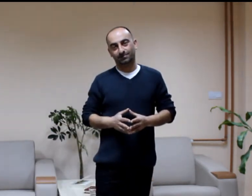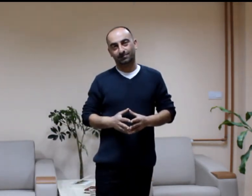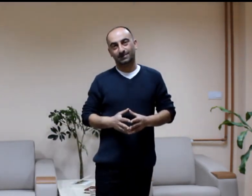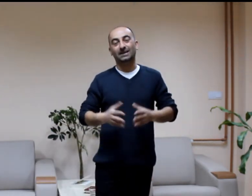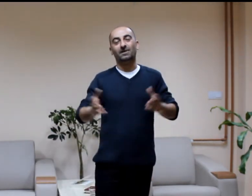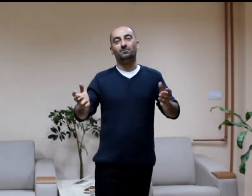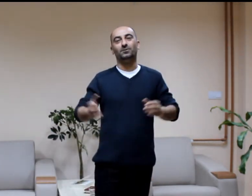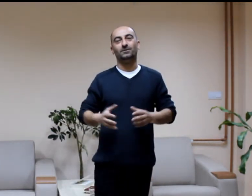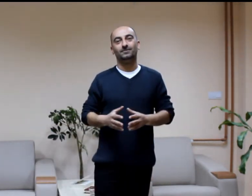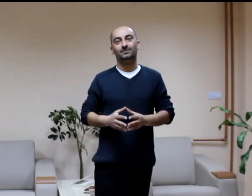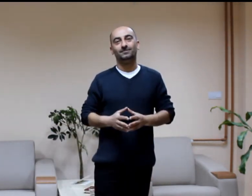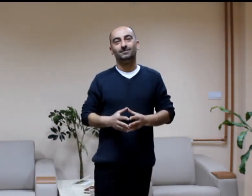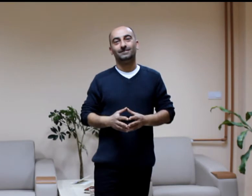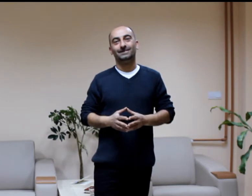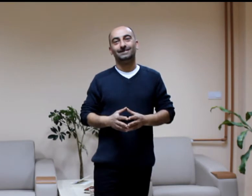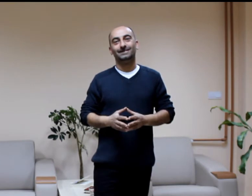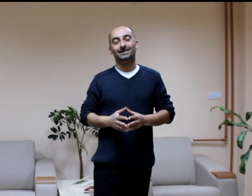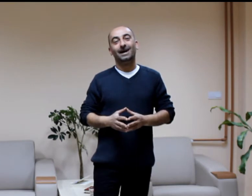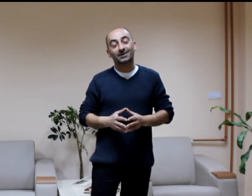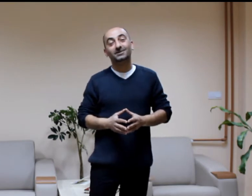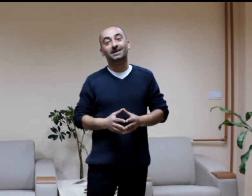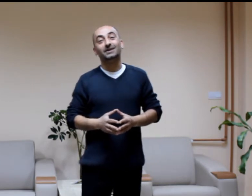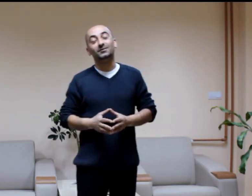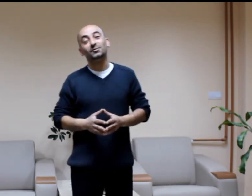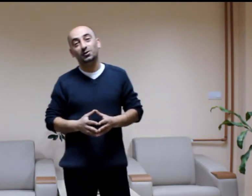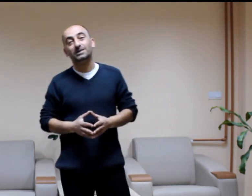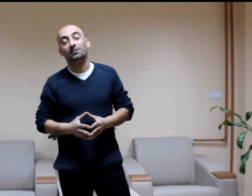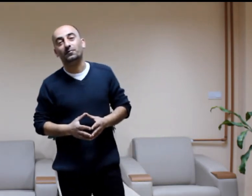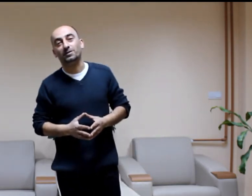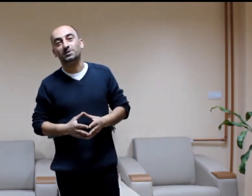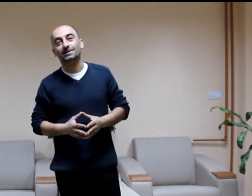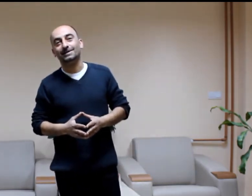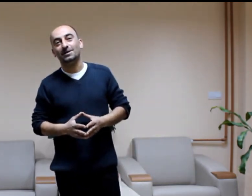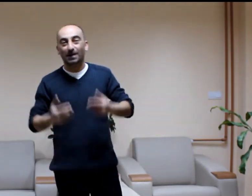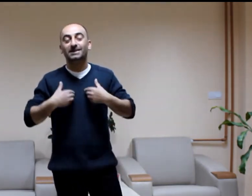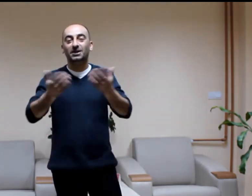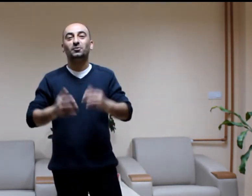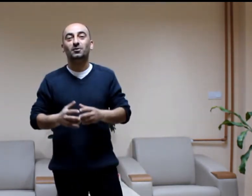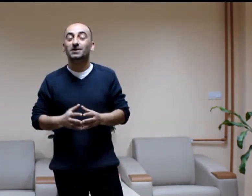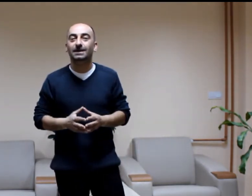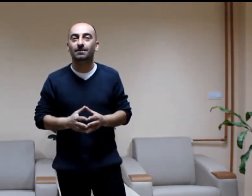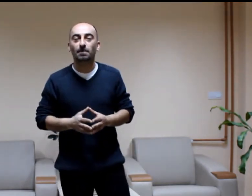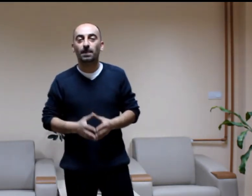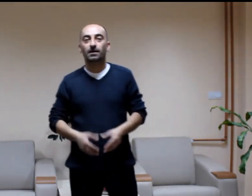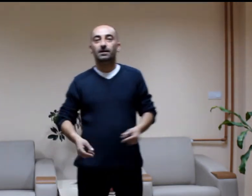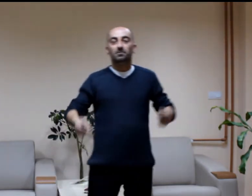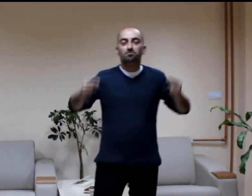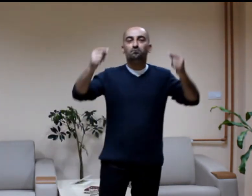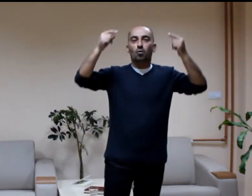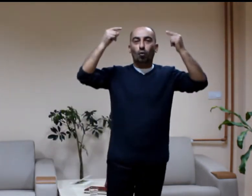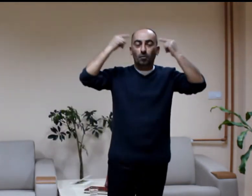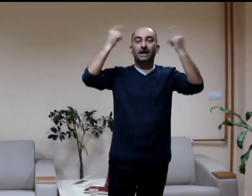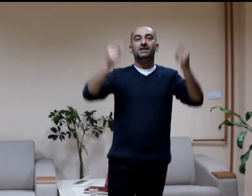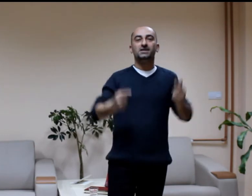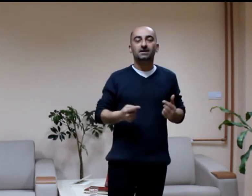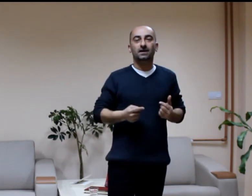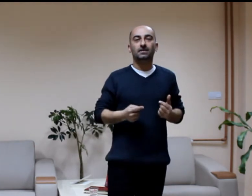Cevap bu. Aslında kadın doğruyu cevap vermiş. Bence doğru. Niye? O beyniyle